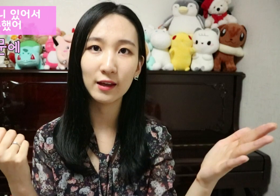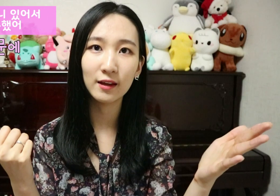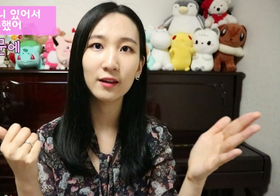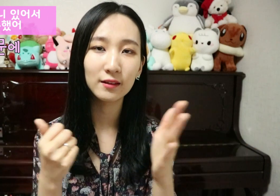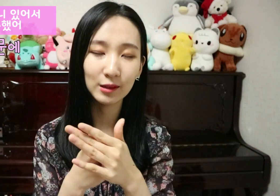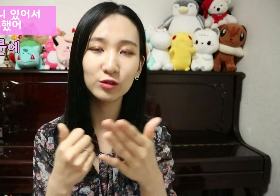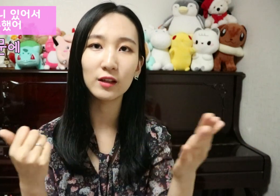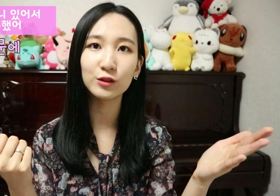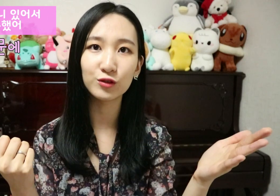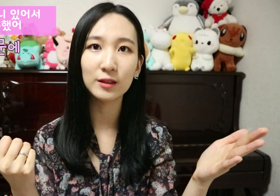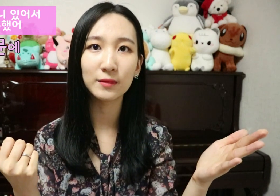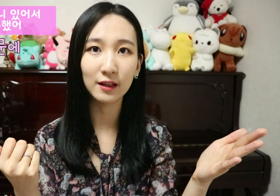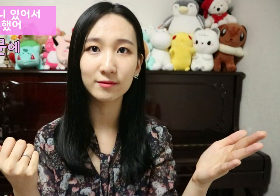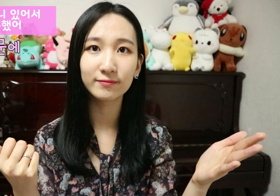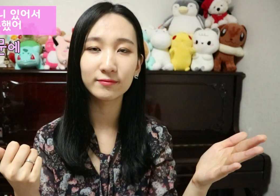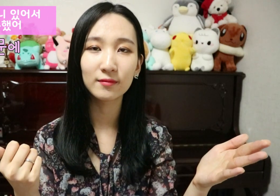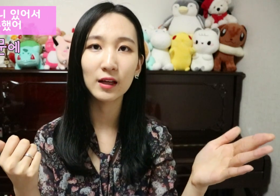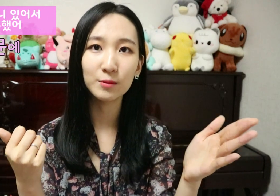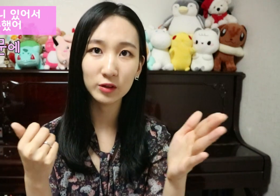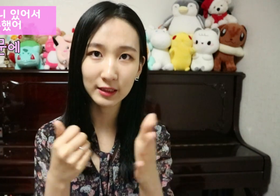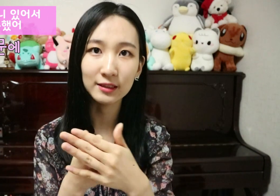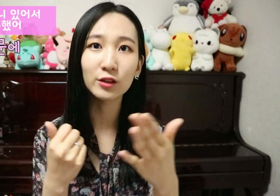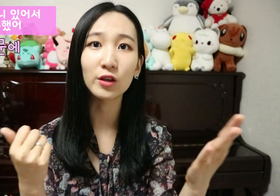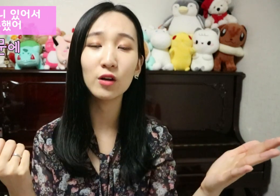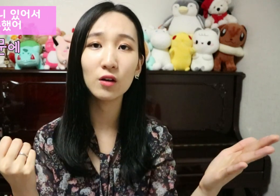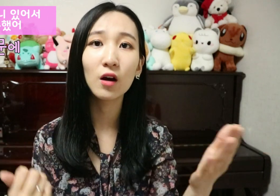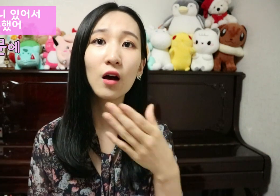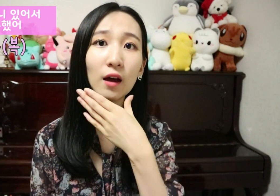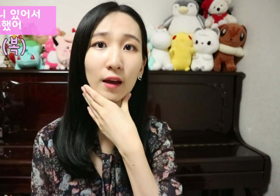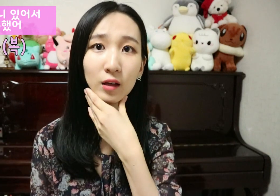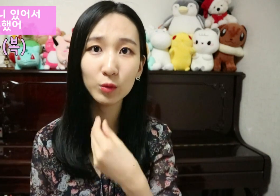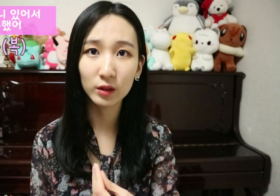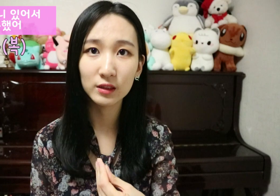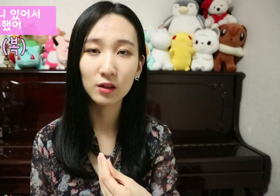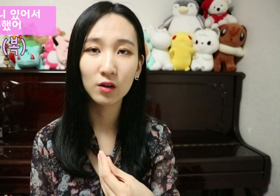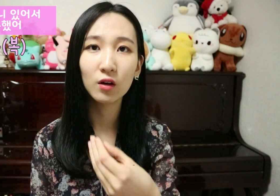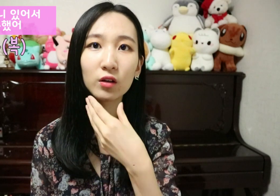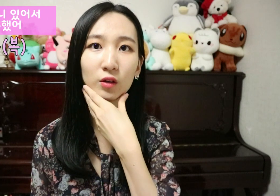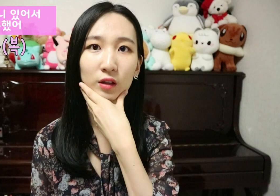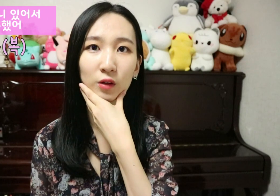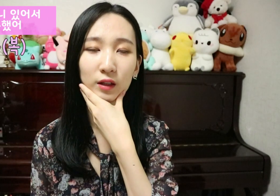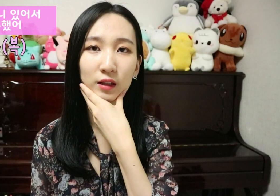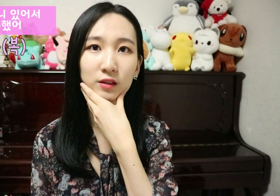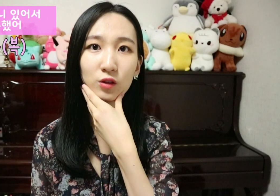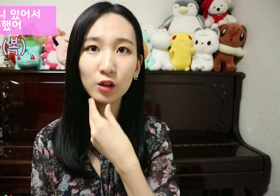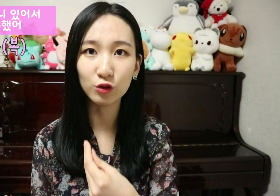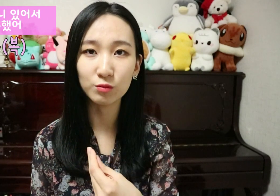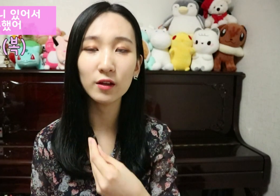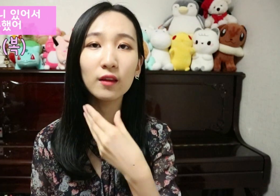때문에 라는 소화입니다 할머니 있어서 행복했어 여기를 이렇게 쓰러 내려주면